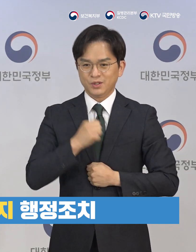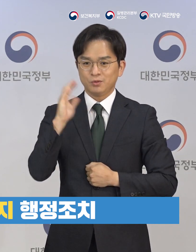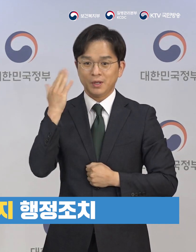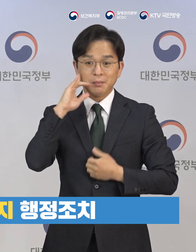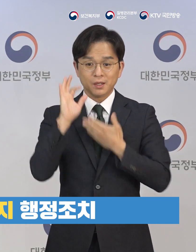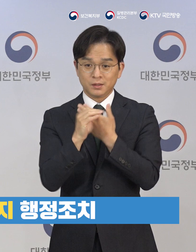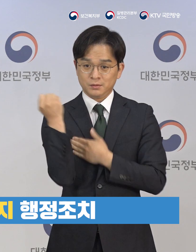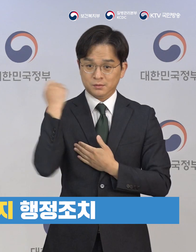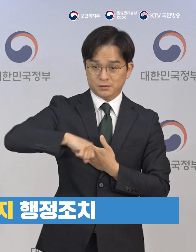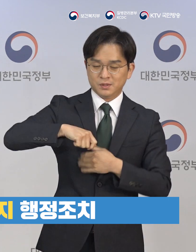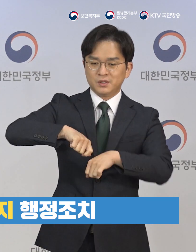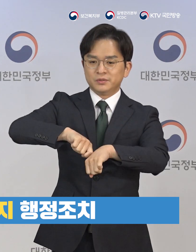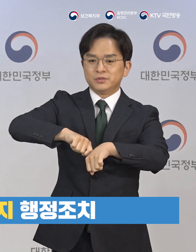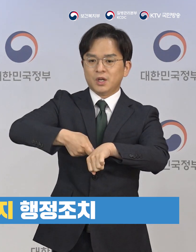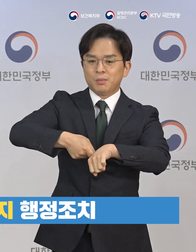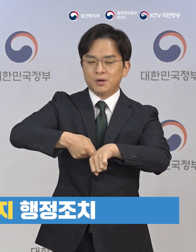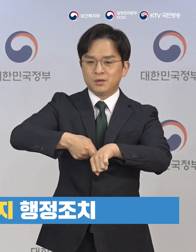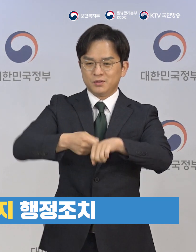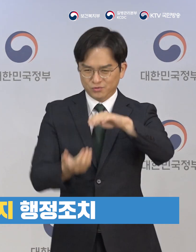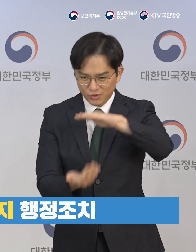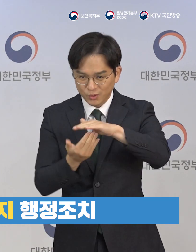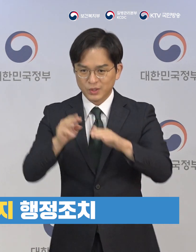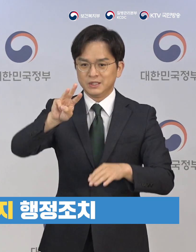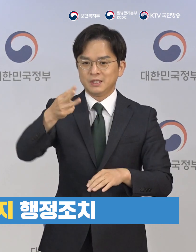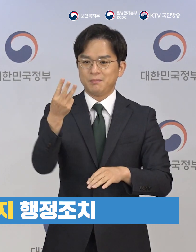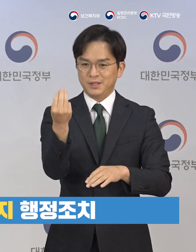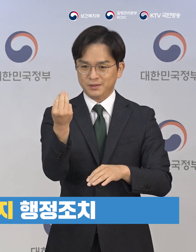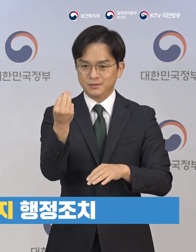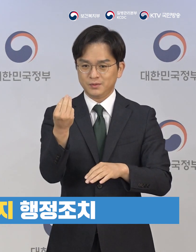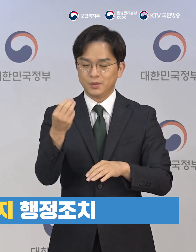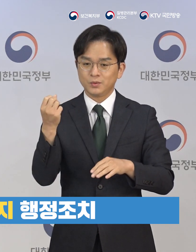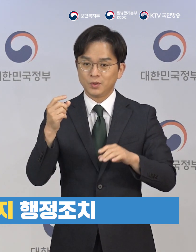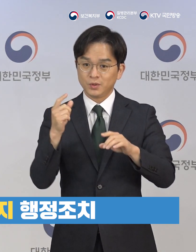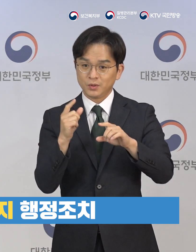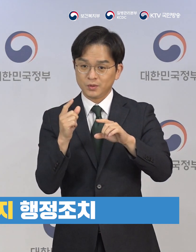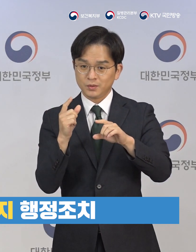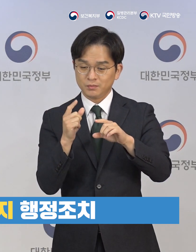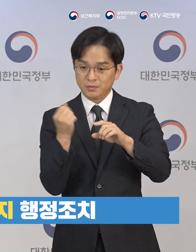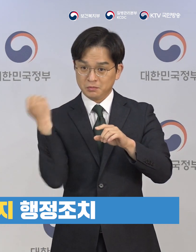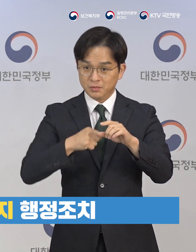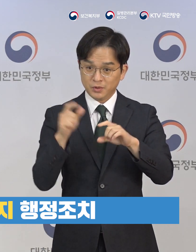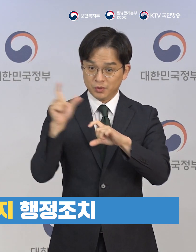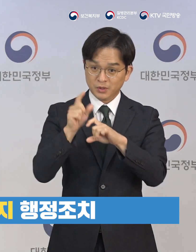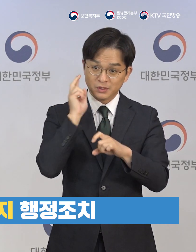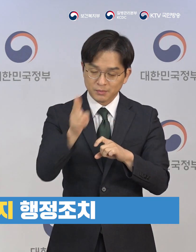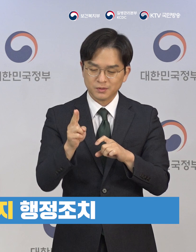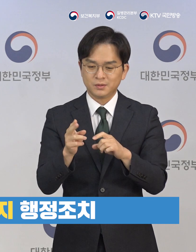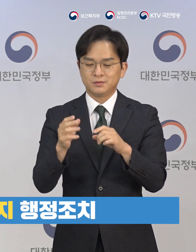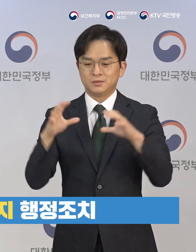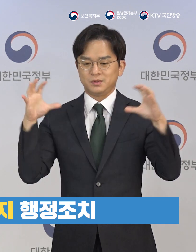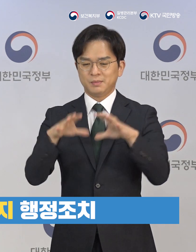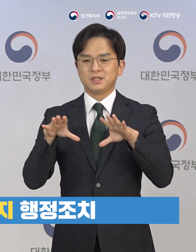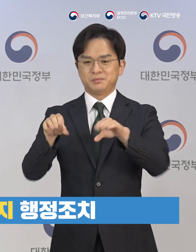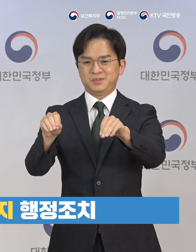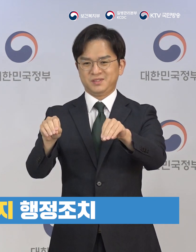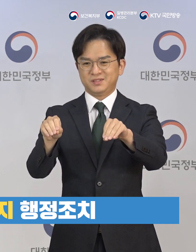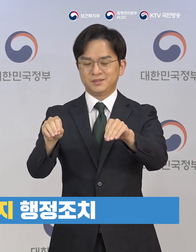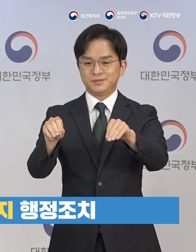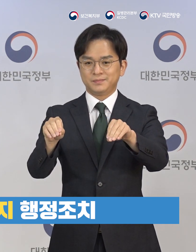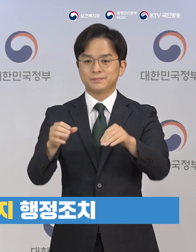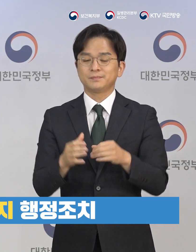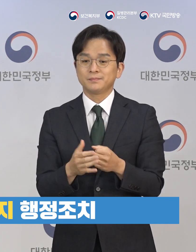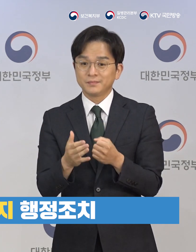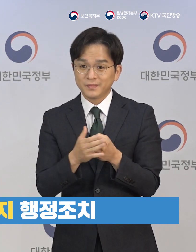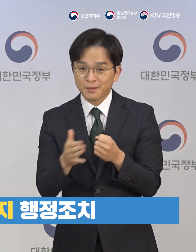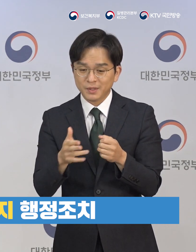의무화됩니다. 위반 시에는 300만 원 이하 벌금을 부과하고 집합금지 행정조치를